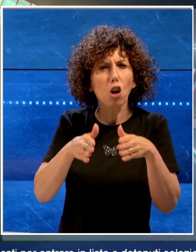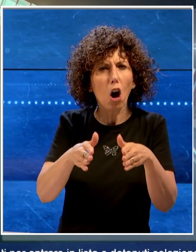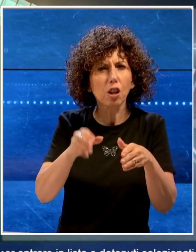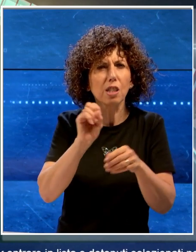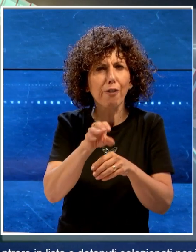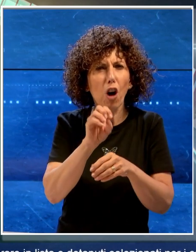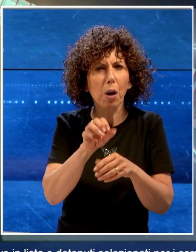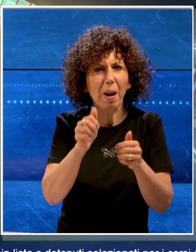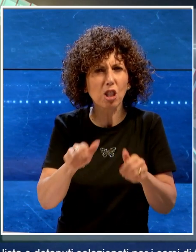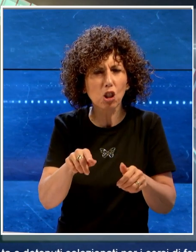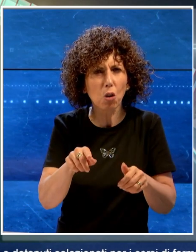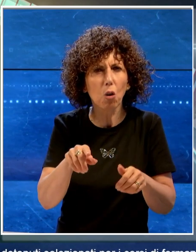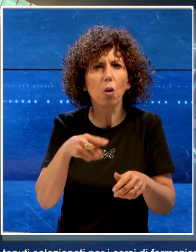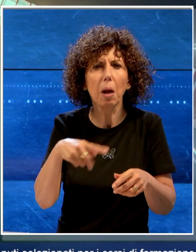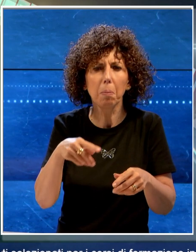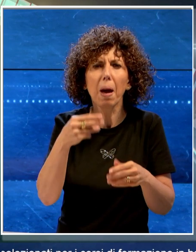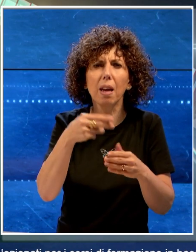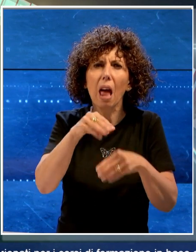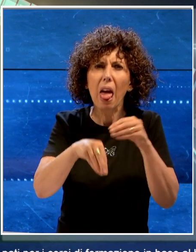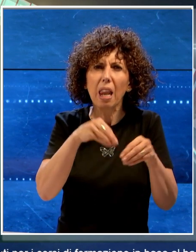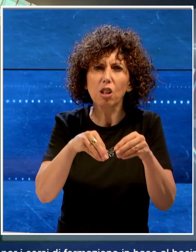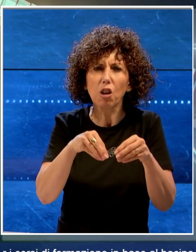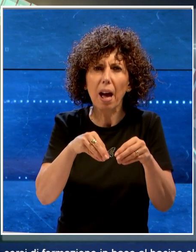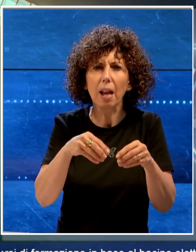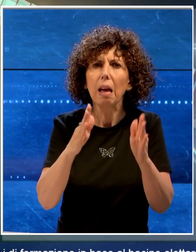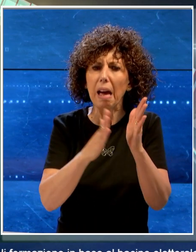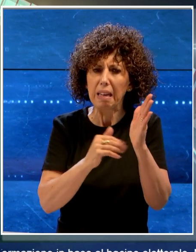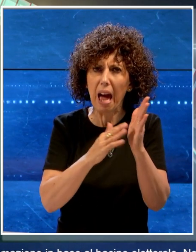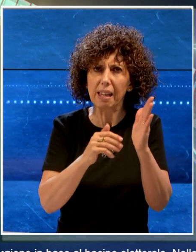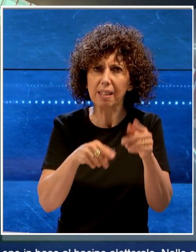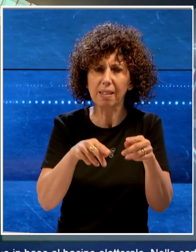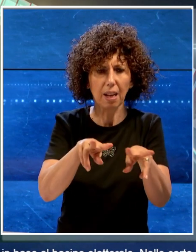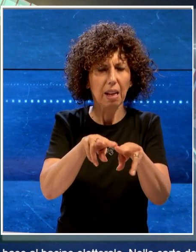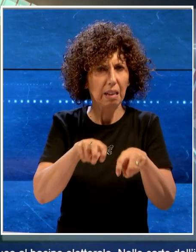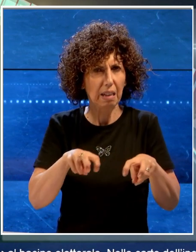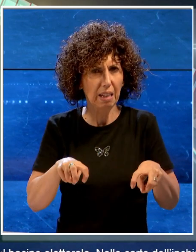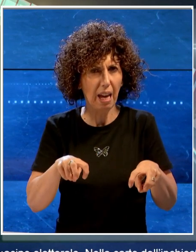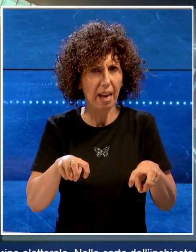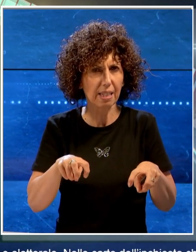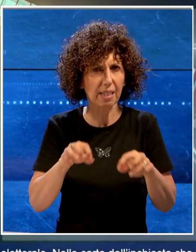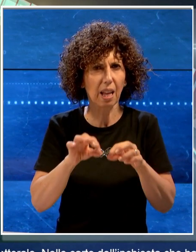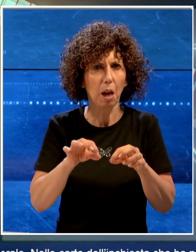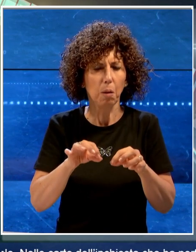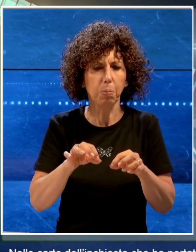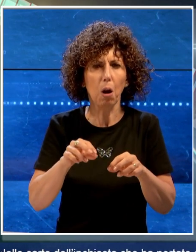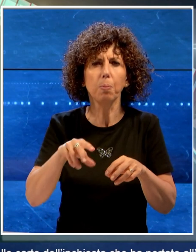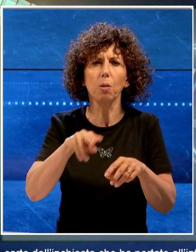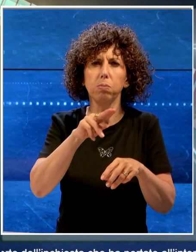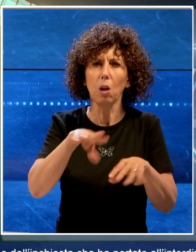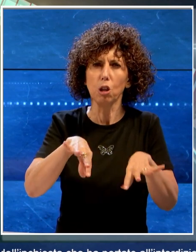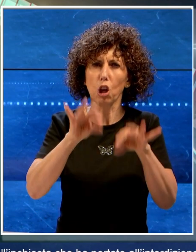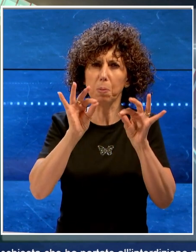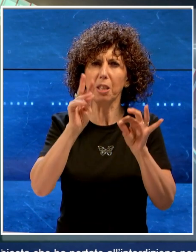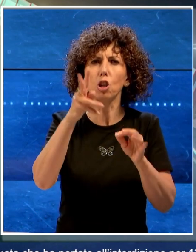in base al bacino elettorale. Nelle carte dell'inchiesta, che ha portato all'interdizione per 12